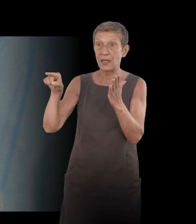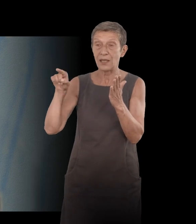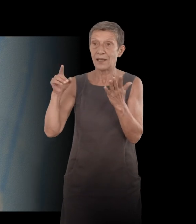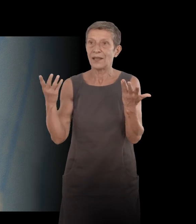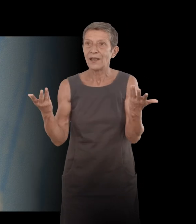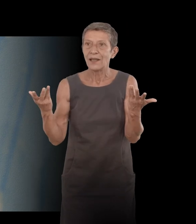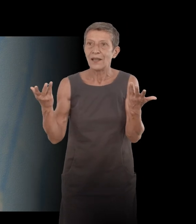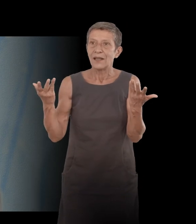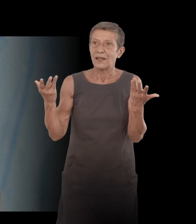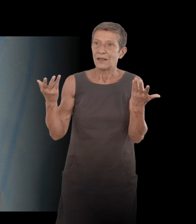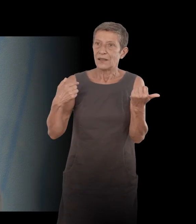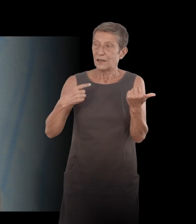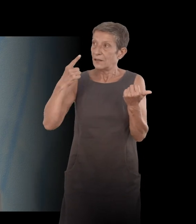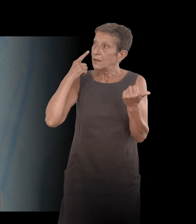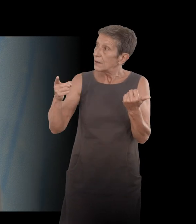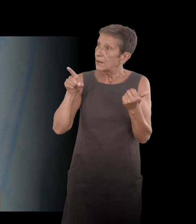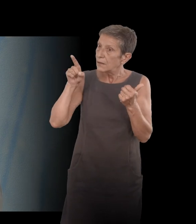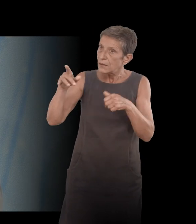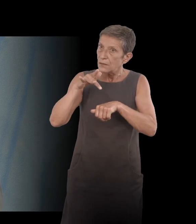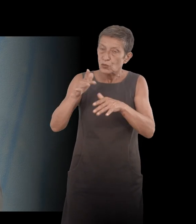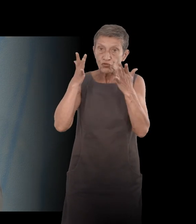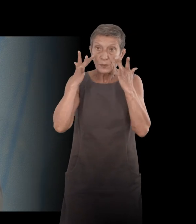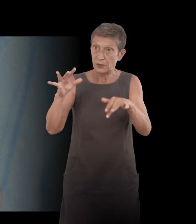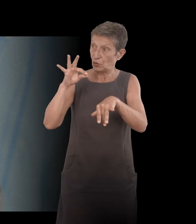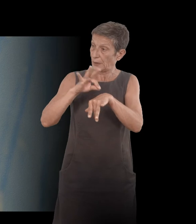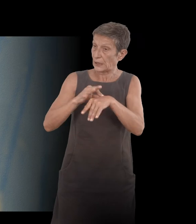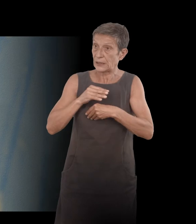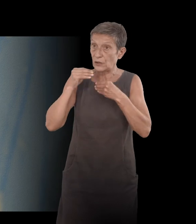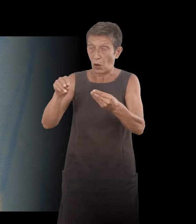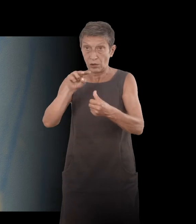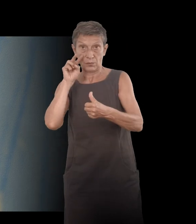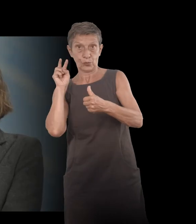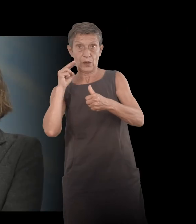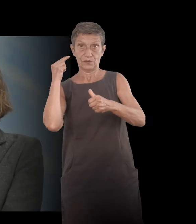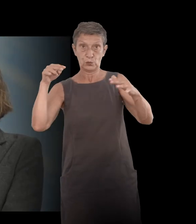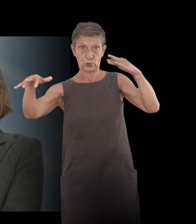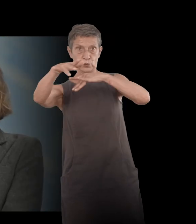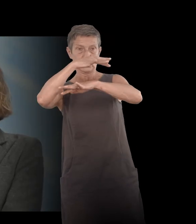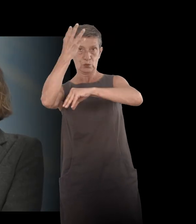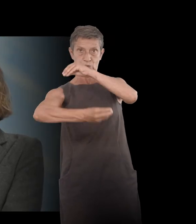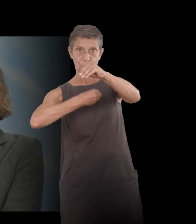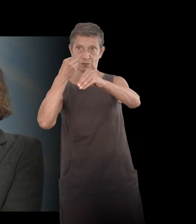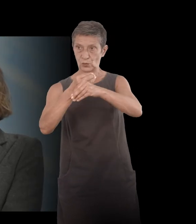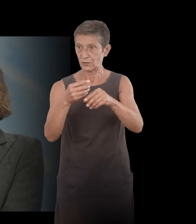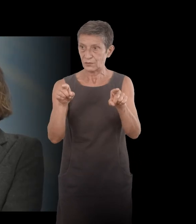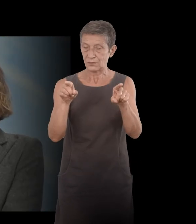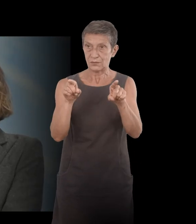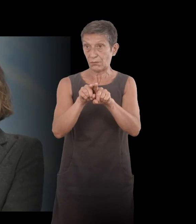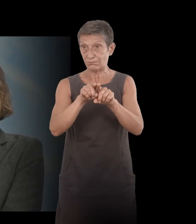était une porte d'accès à une certaine vision du monde presque un angle pour parler en termes journalistiques une manière d